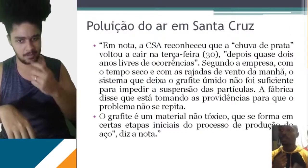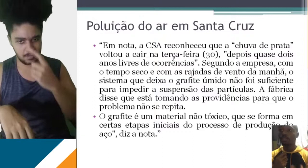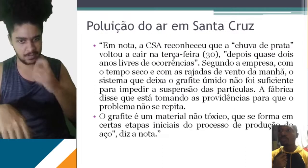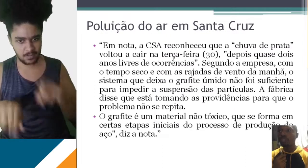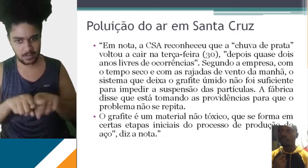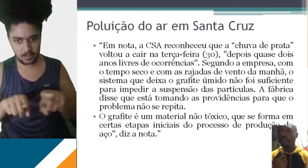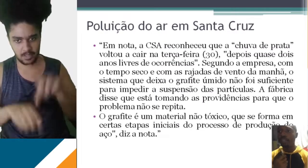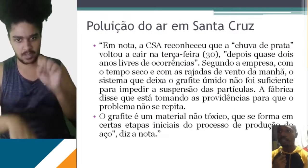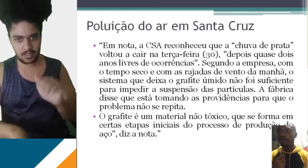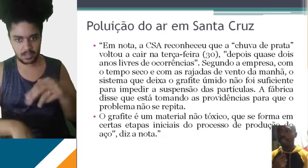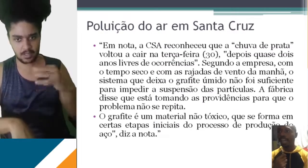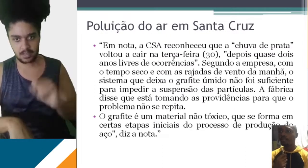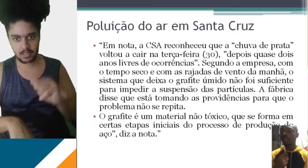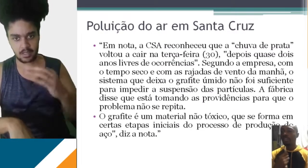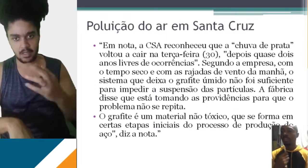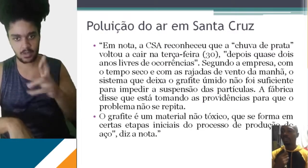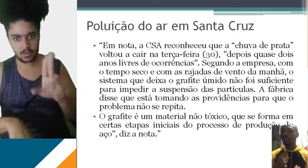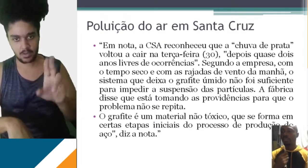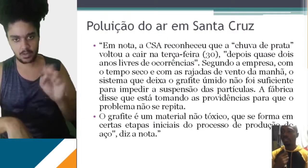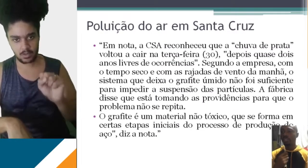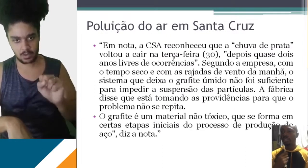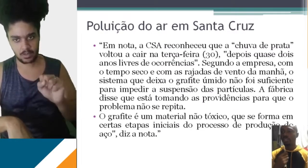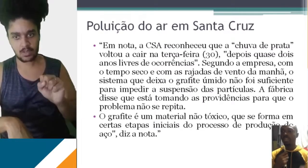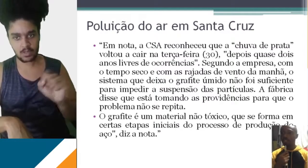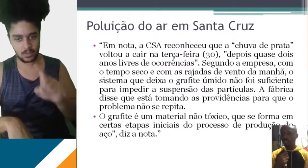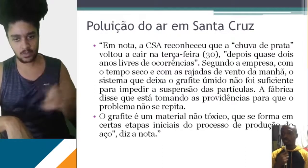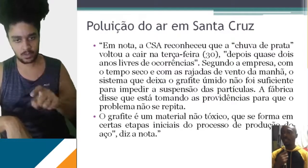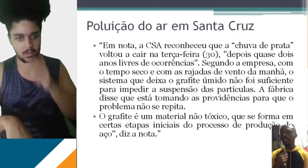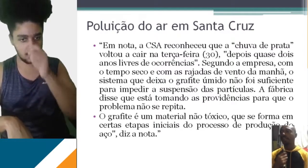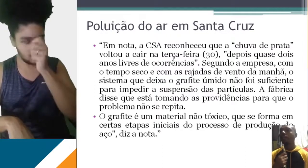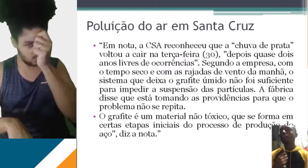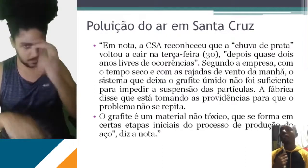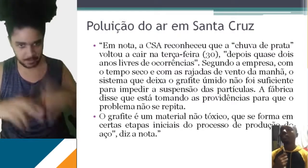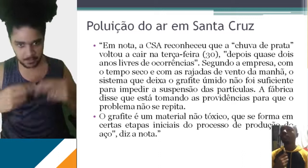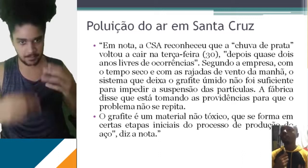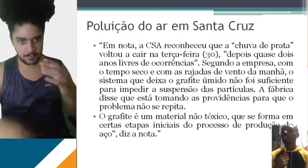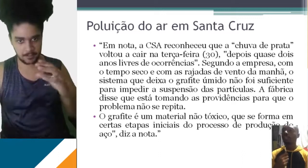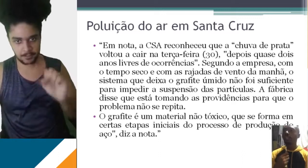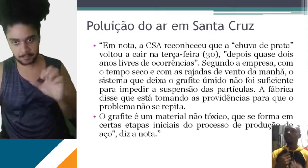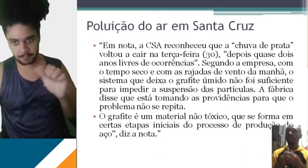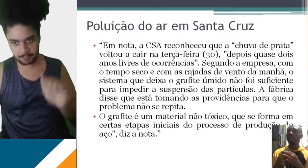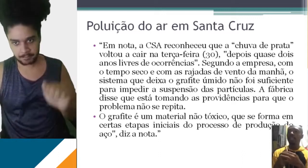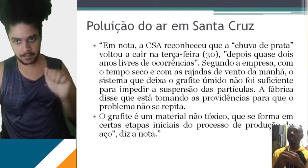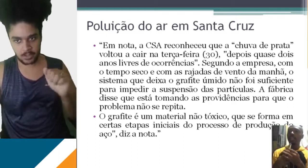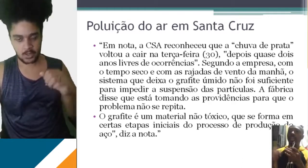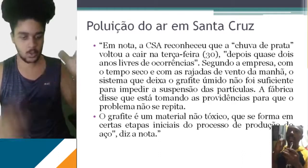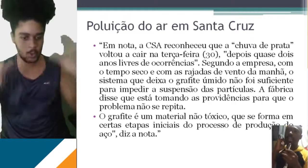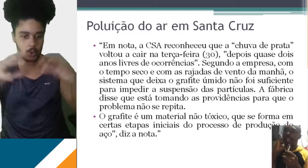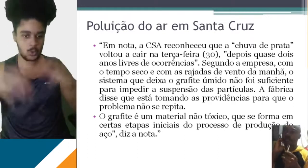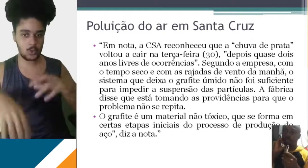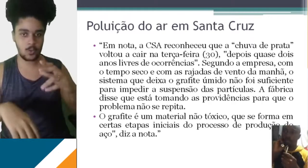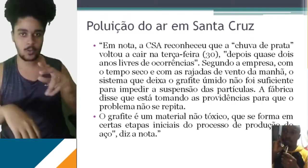responsável pela famosa chuva de prata, de minério, de recorrência de grafite, na verdade, porque eles usam aquilo ali para poder,